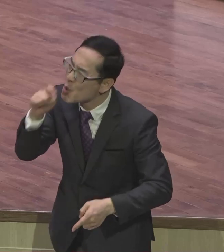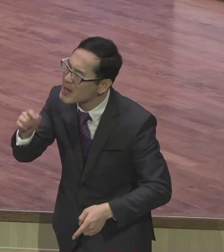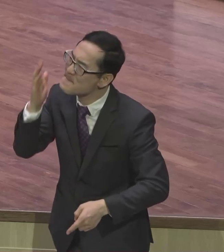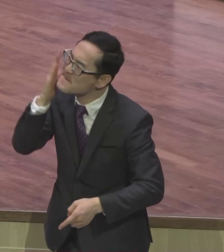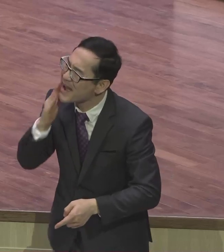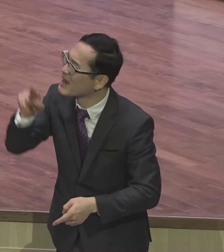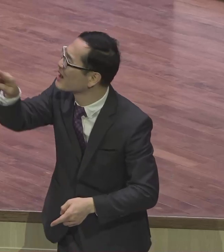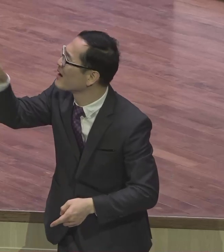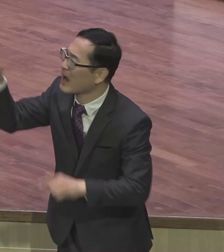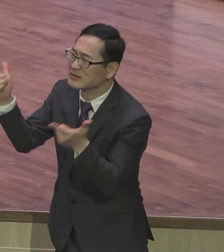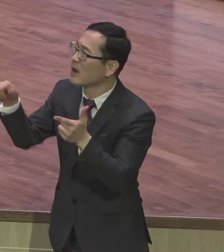아름다